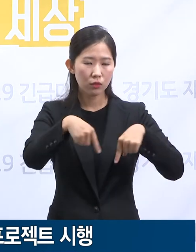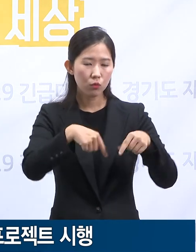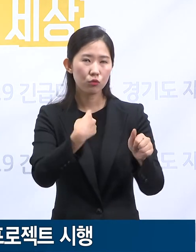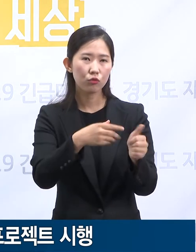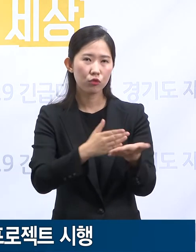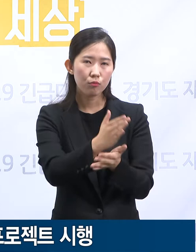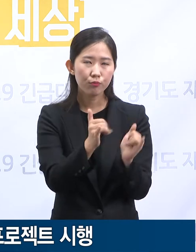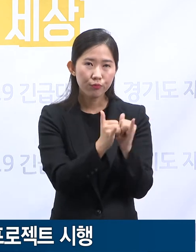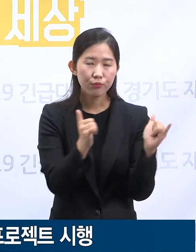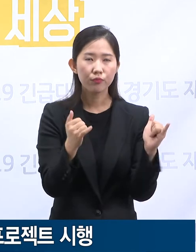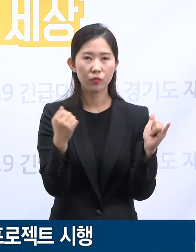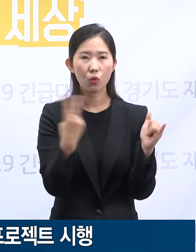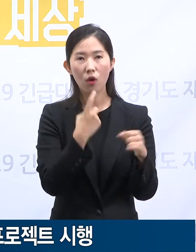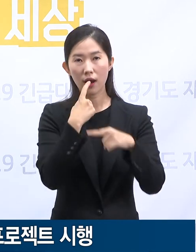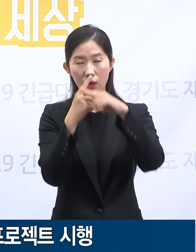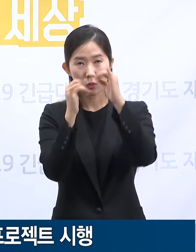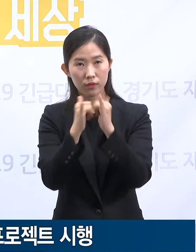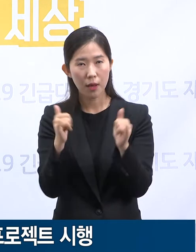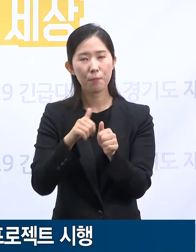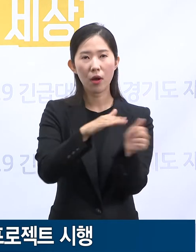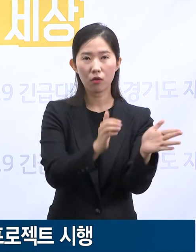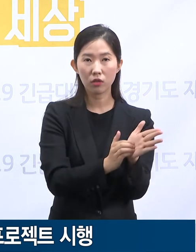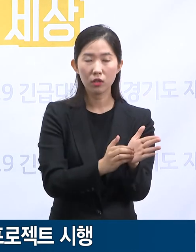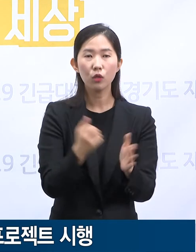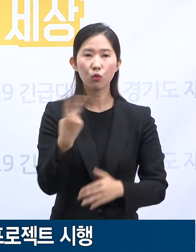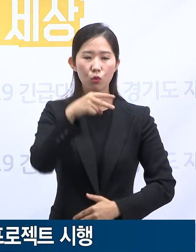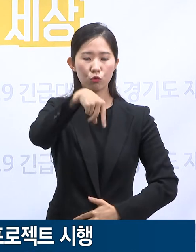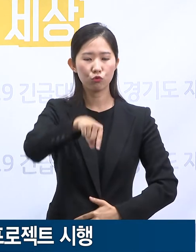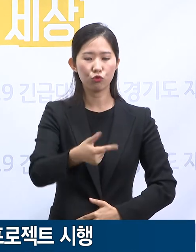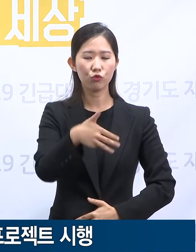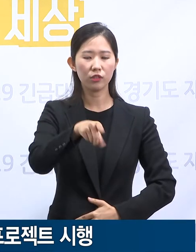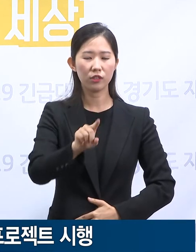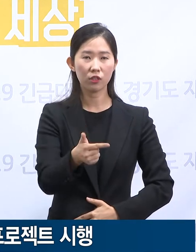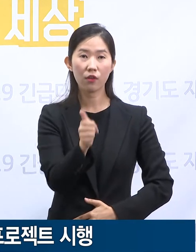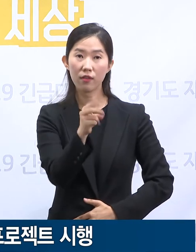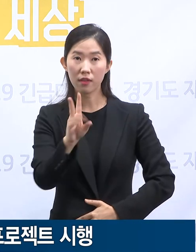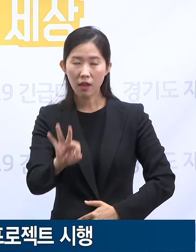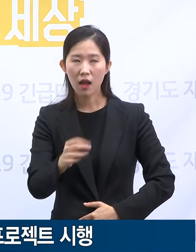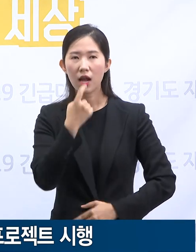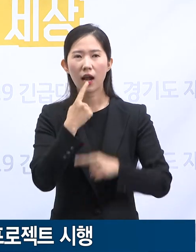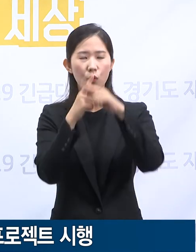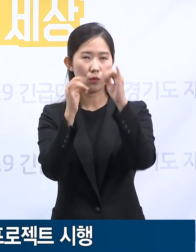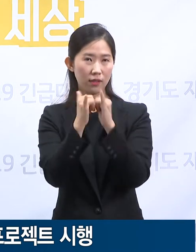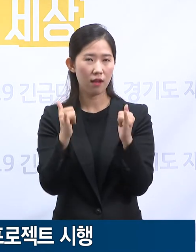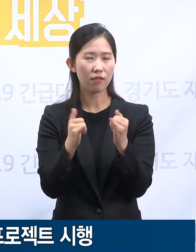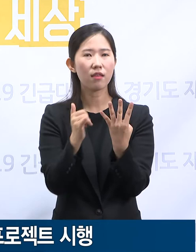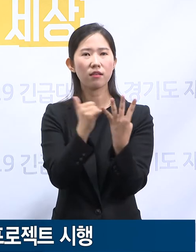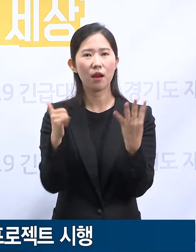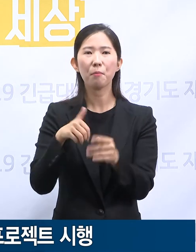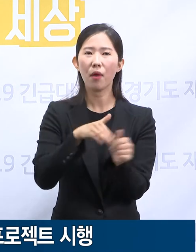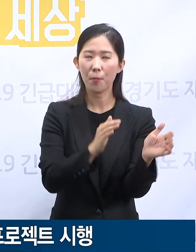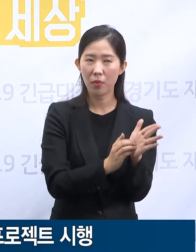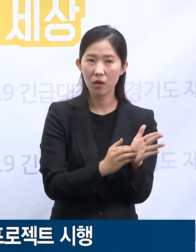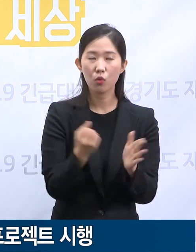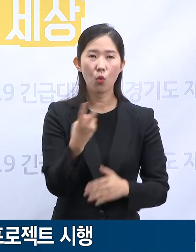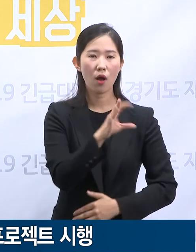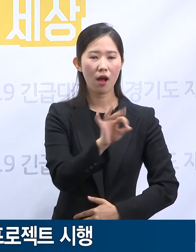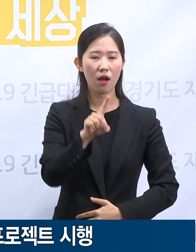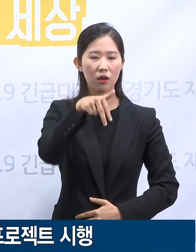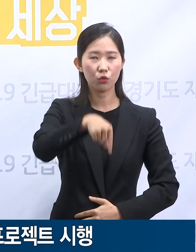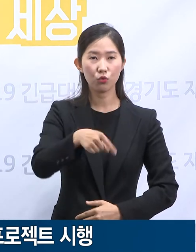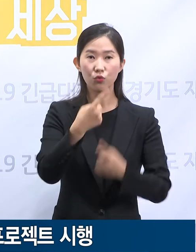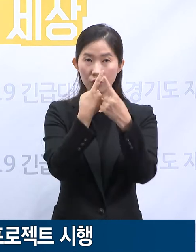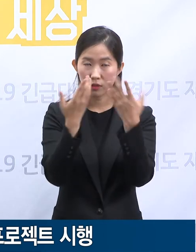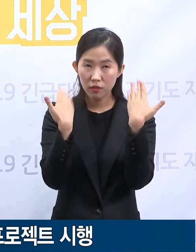순천향대학교 부천병원은 중환자실 경력 간호사 4분을 파견하였습니다. 아주대학교 병원은 경력